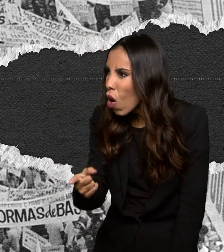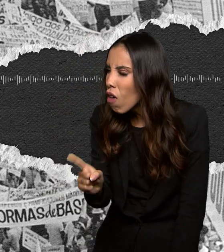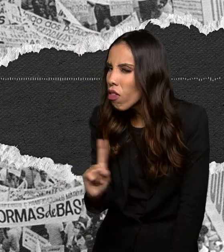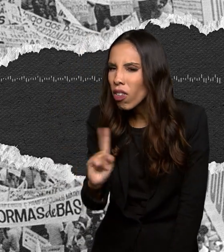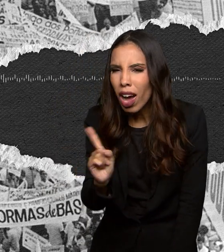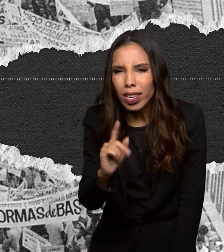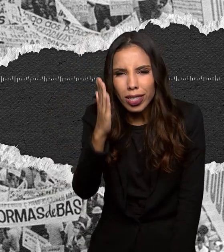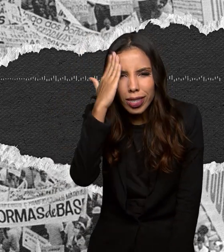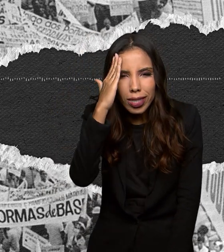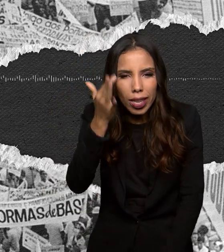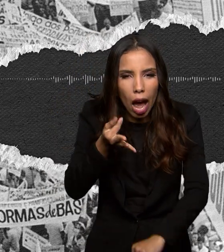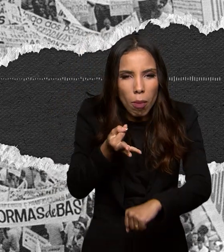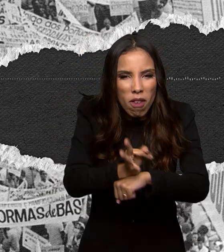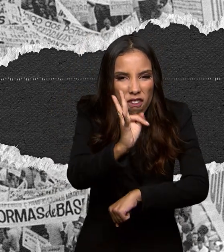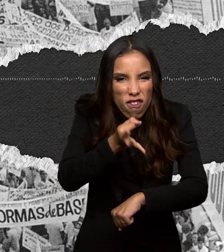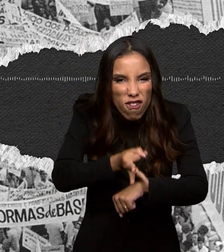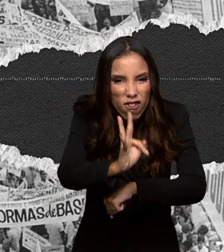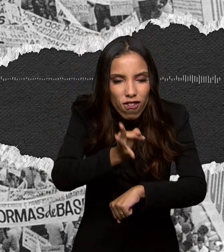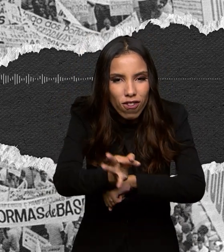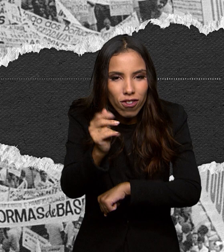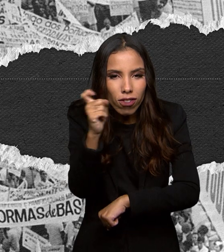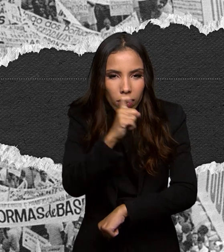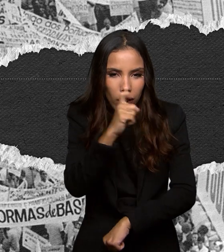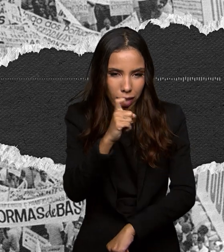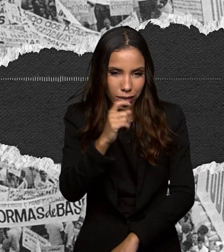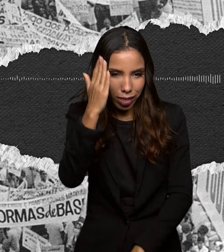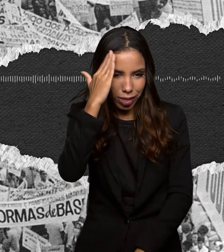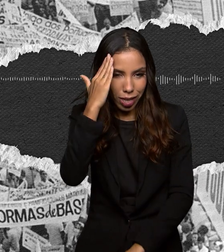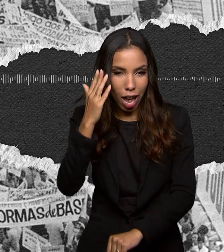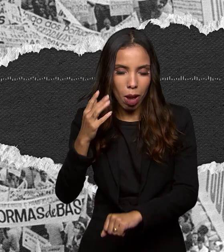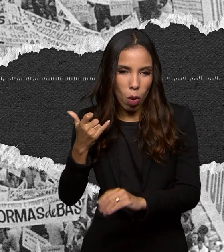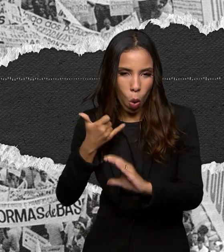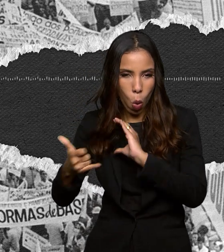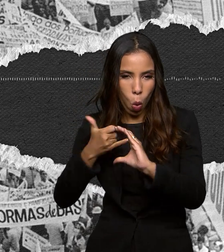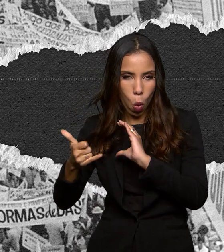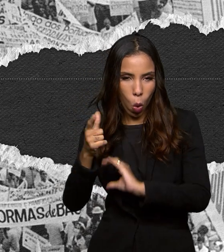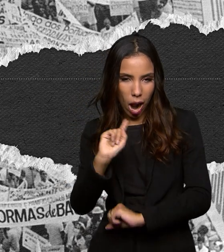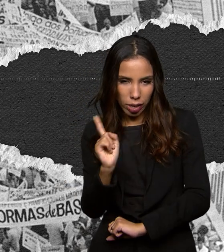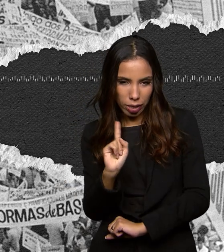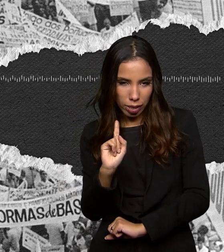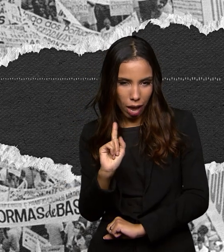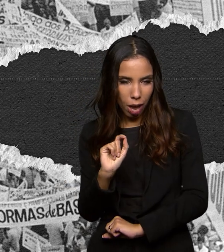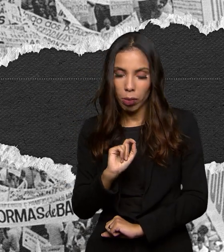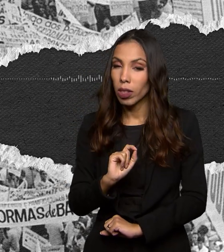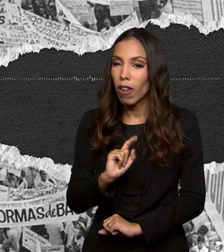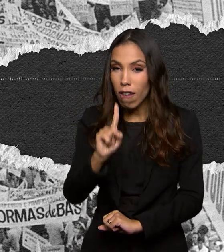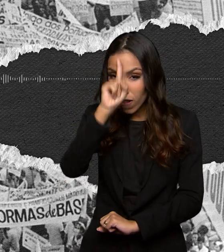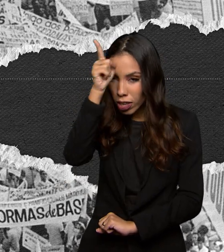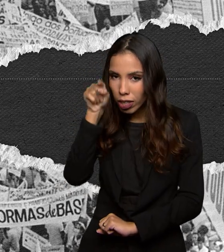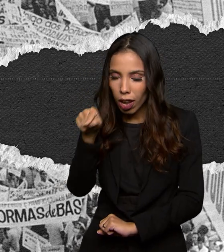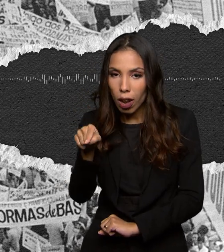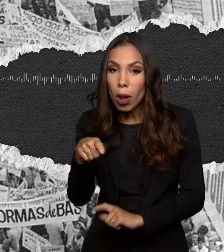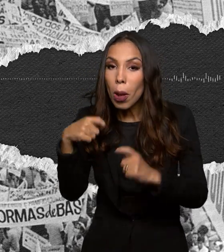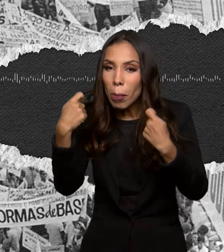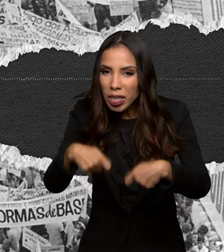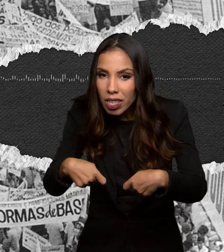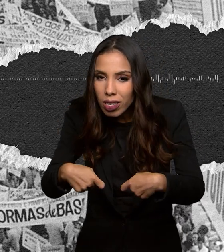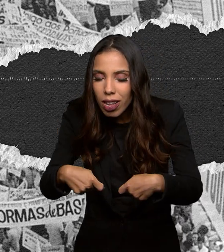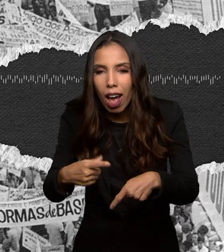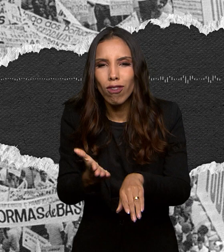Elas não foram inventadas pelo tiozão do zap mas precisava mesmo disso? De novo Rodrigo Pato. Eles não teriam conseguido